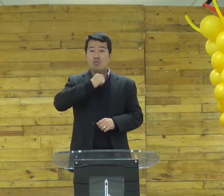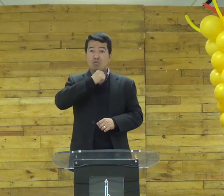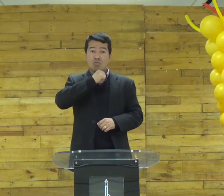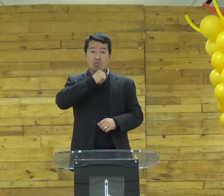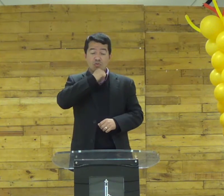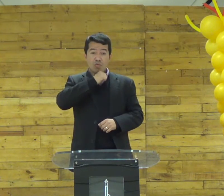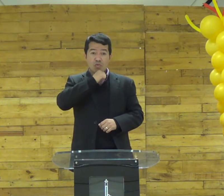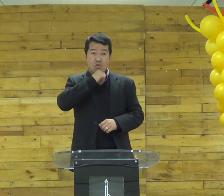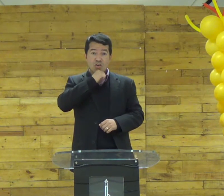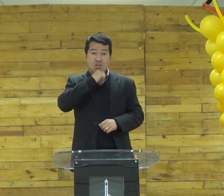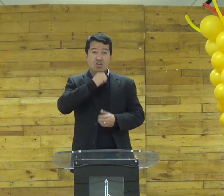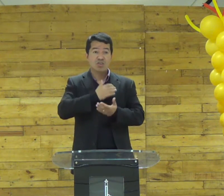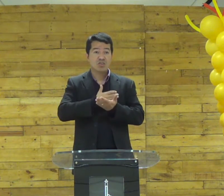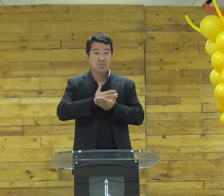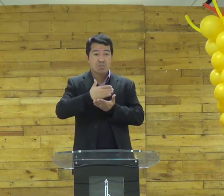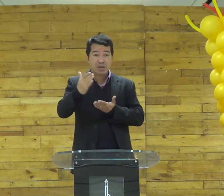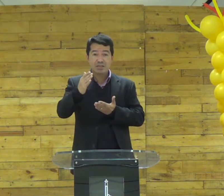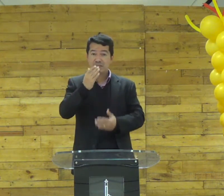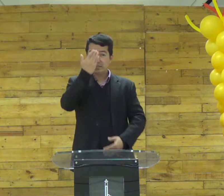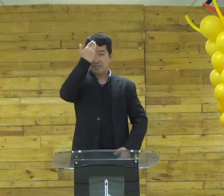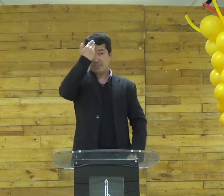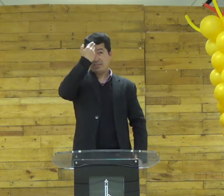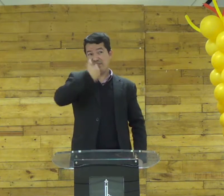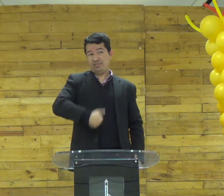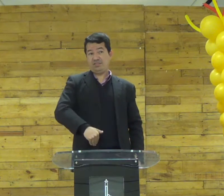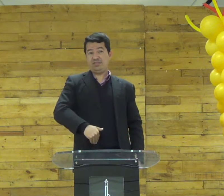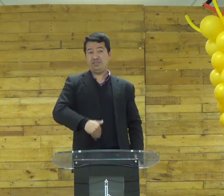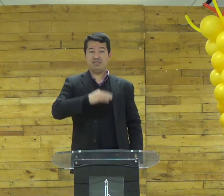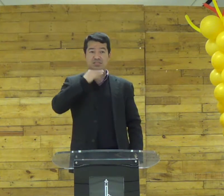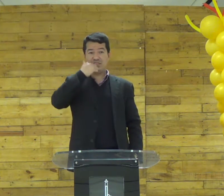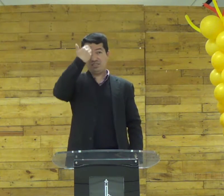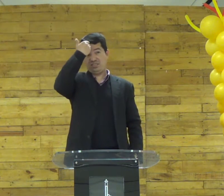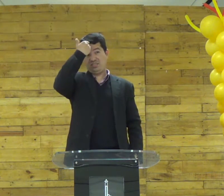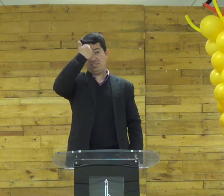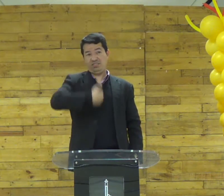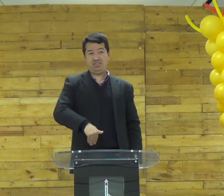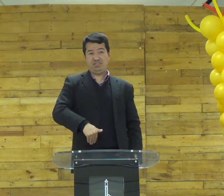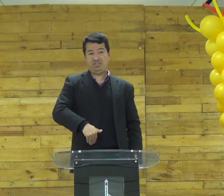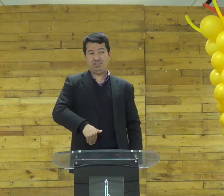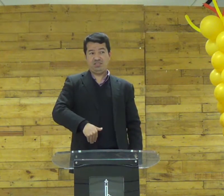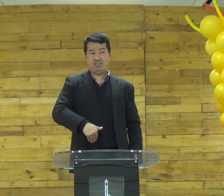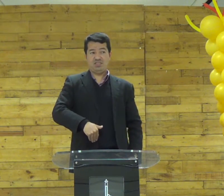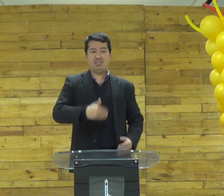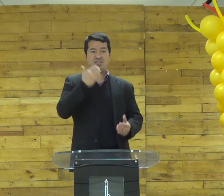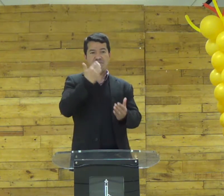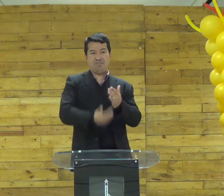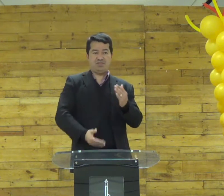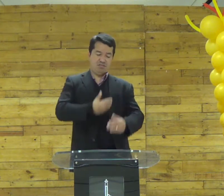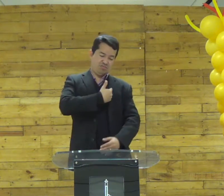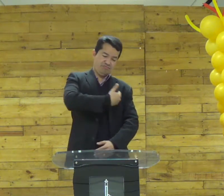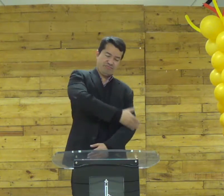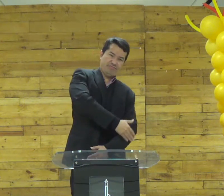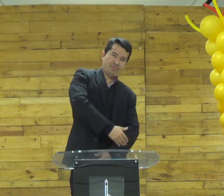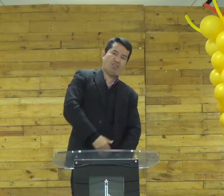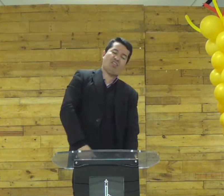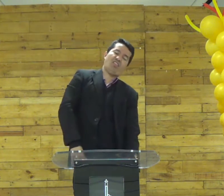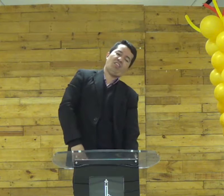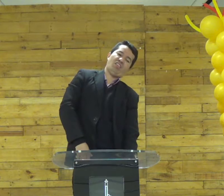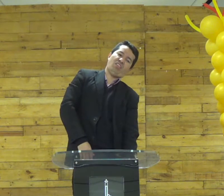a minha avó ela começou é metade do corpo ela perdeu o